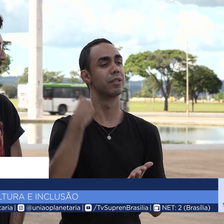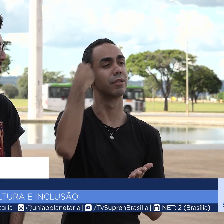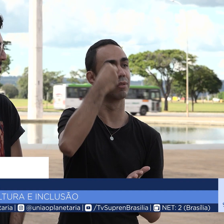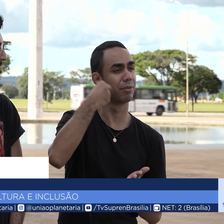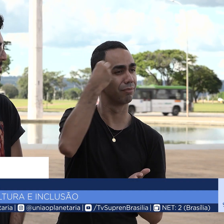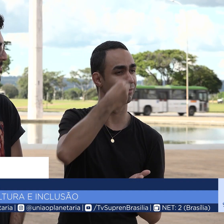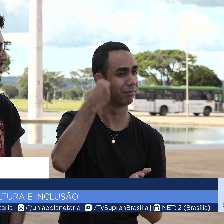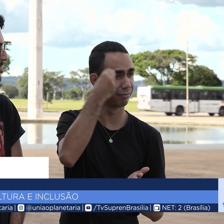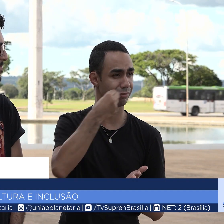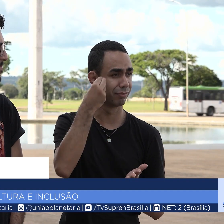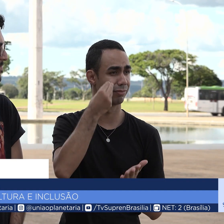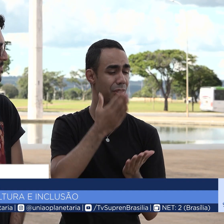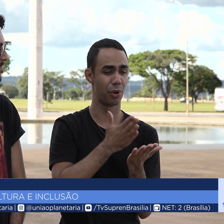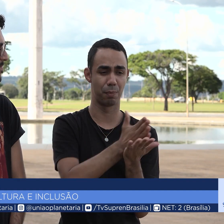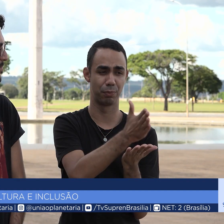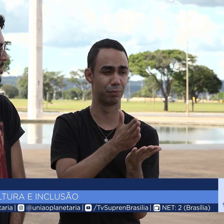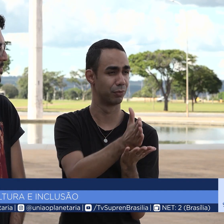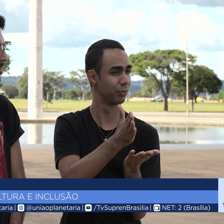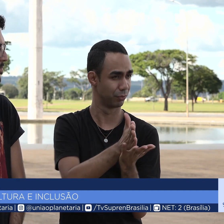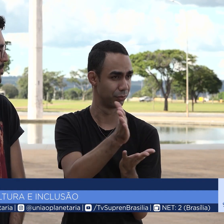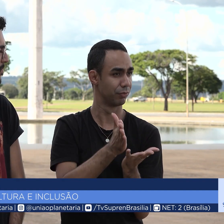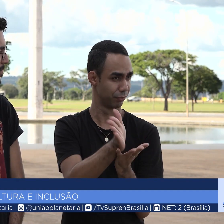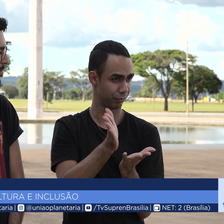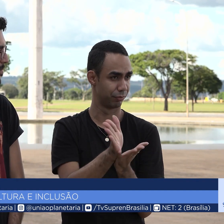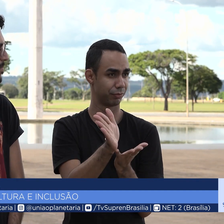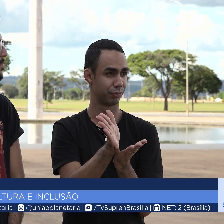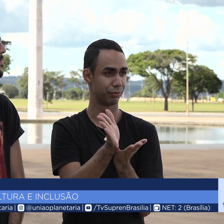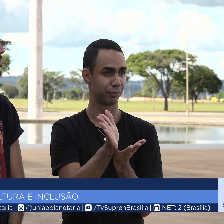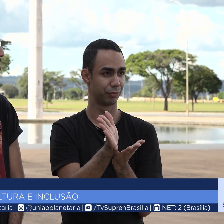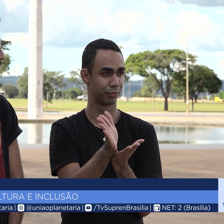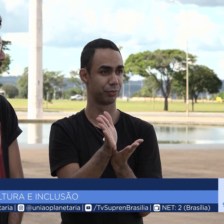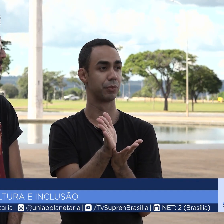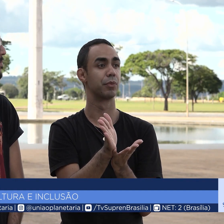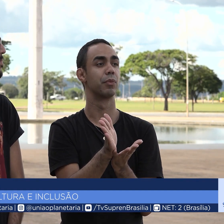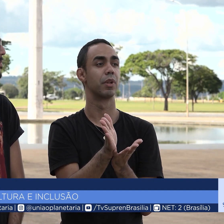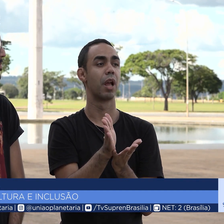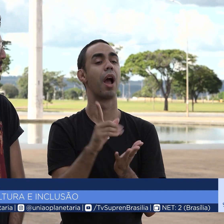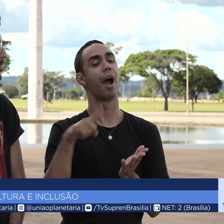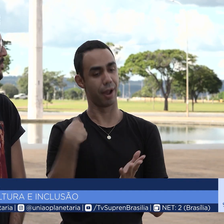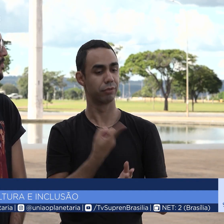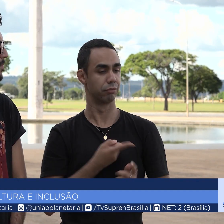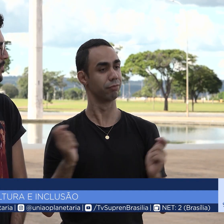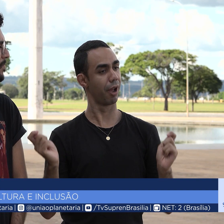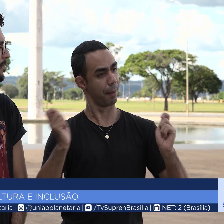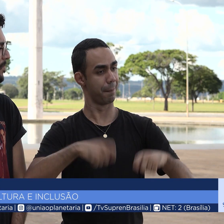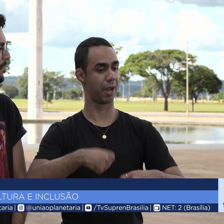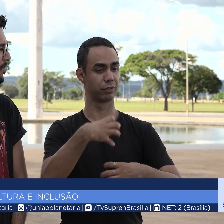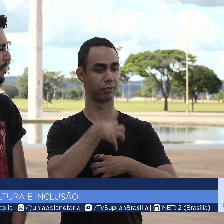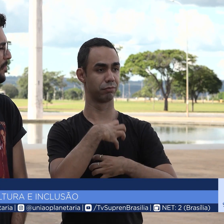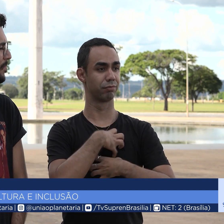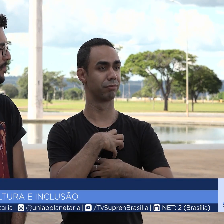coreografia, a pose. São várias linguagens artísticas que a gente utiliza.